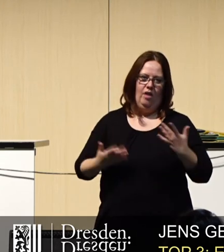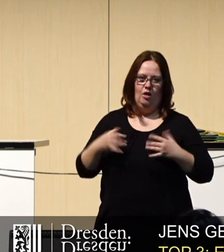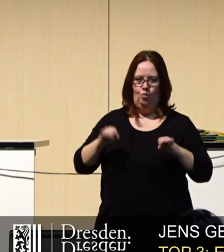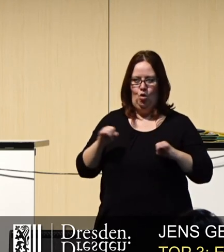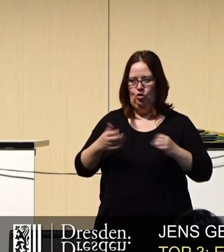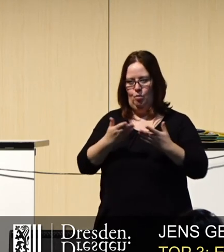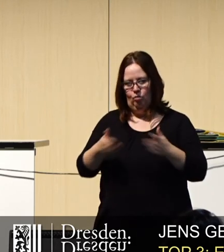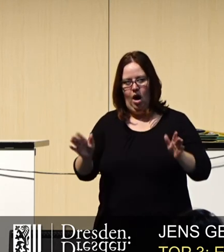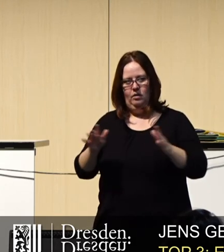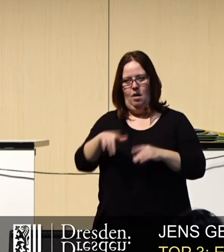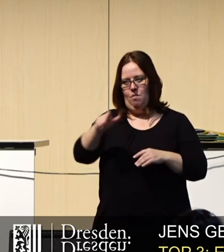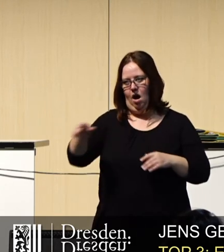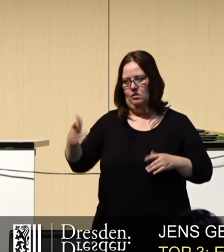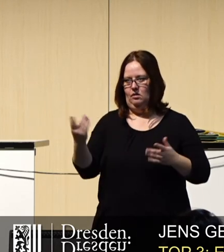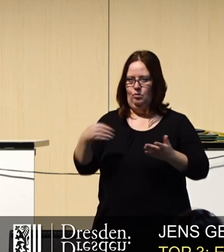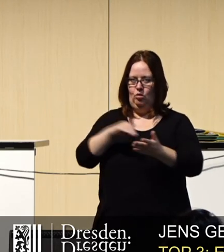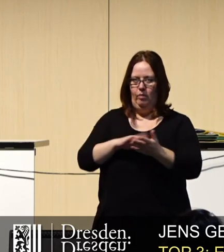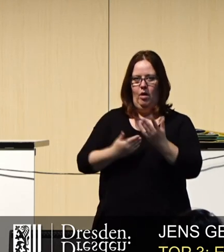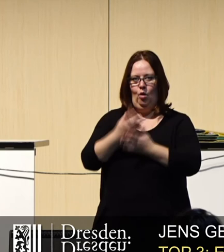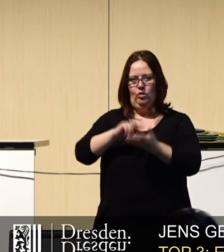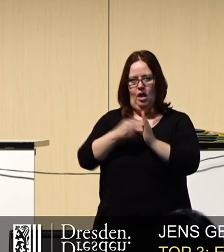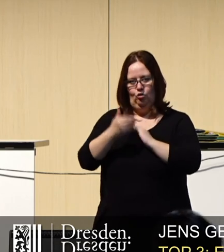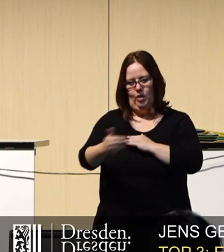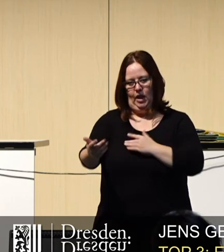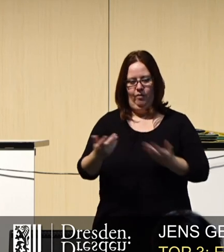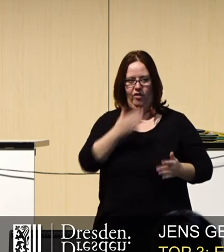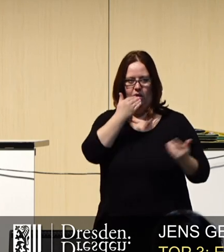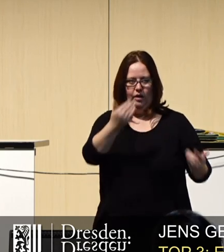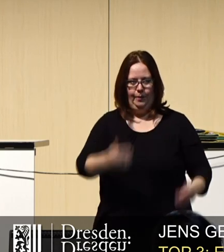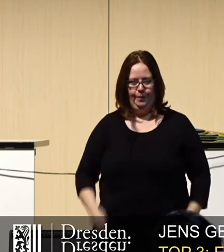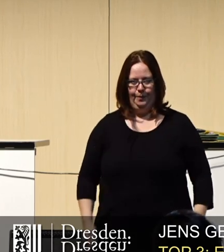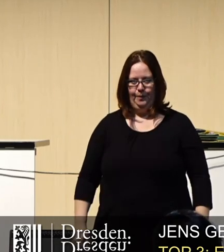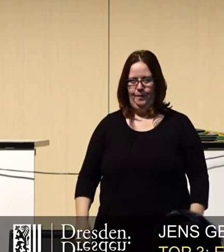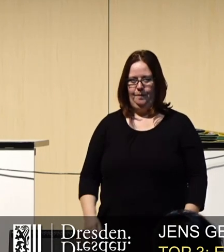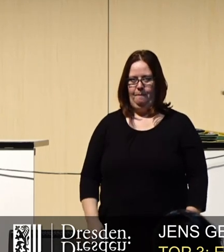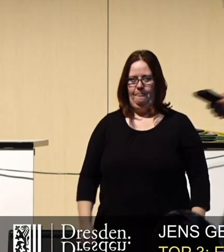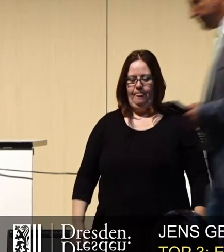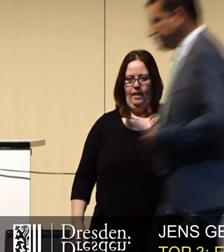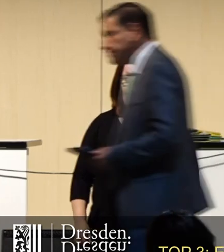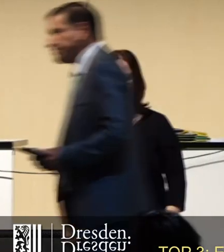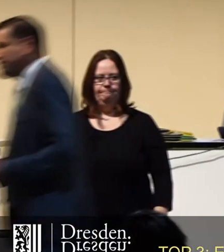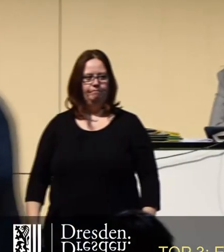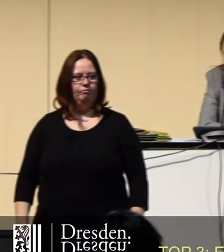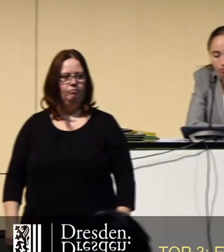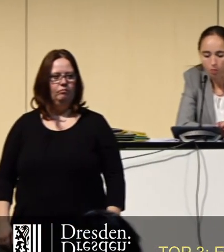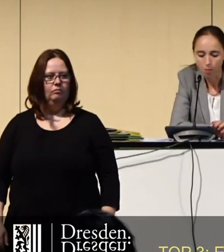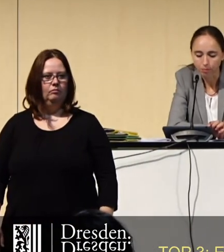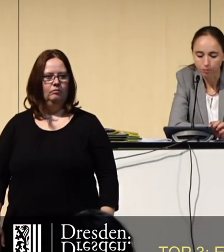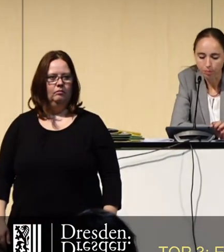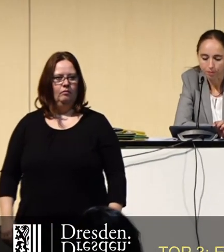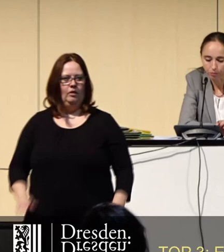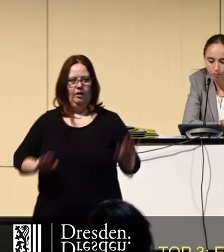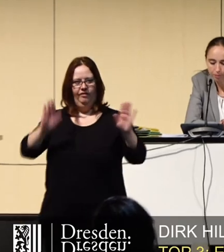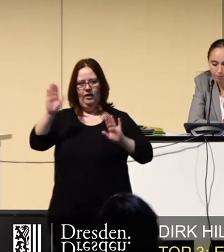eine breite Basis an Bürgern bei so einer neuen Technologie mitnehmen. Danke für Ihre Aufmerksamkeit. So, damit kommen wir zur